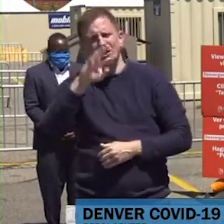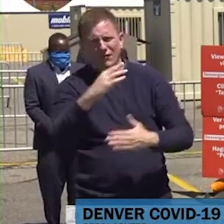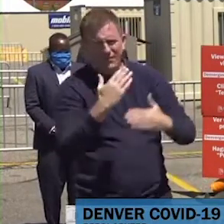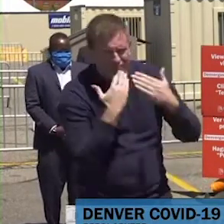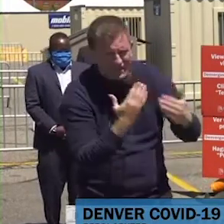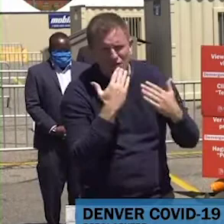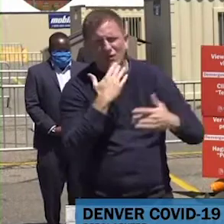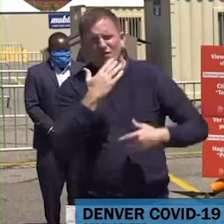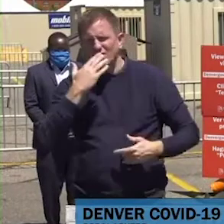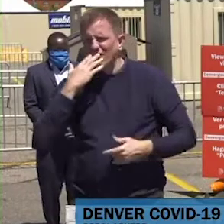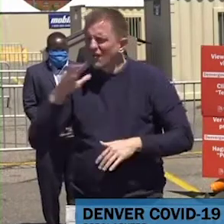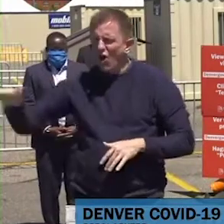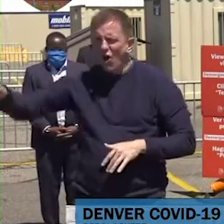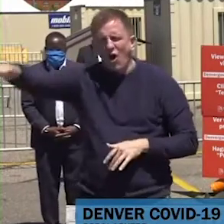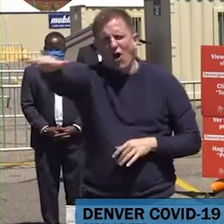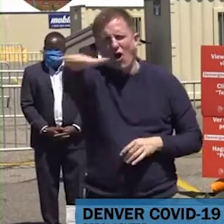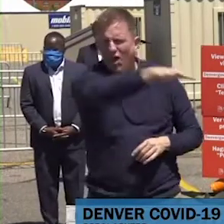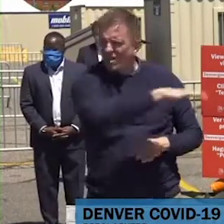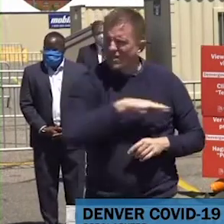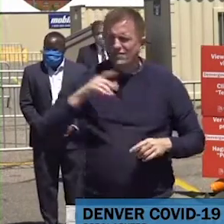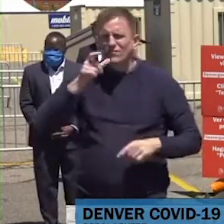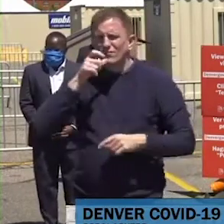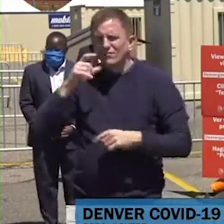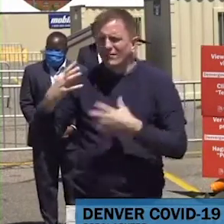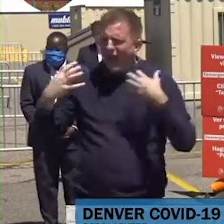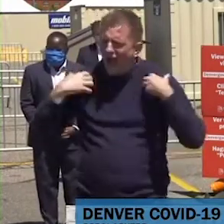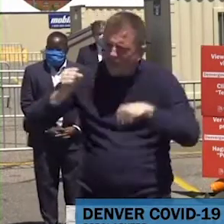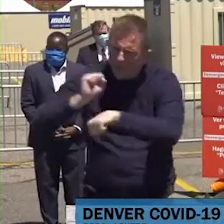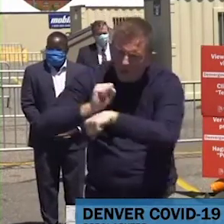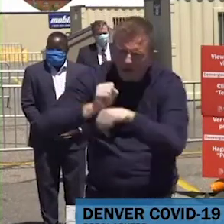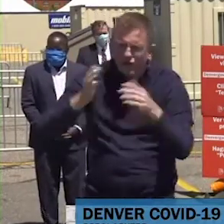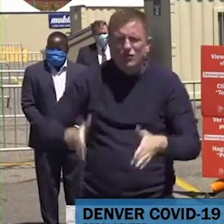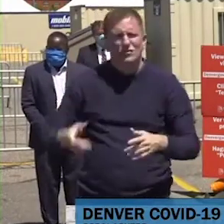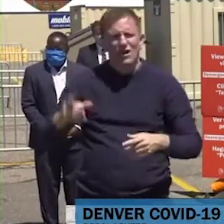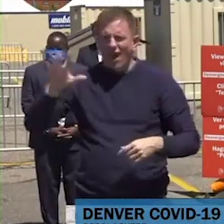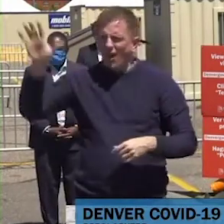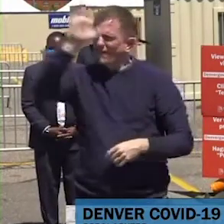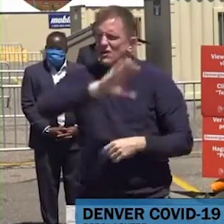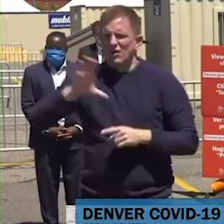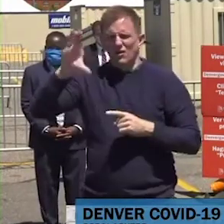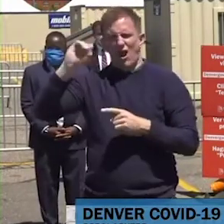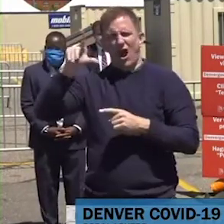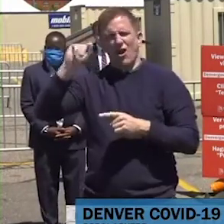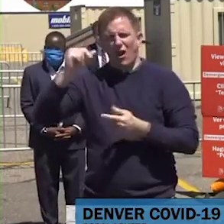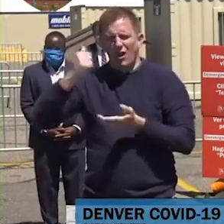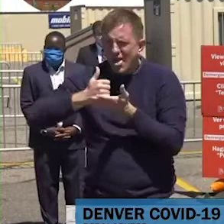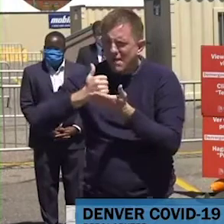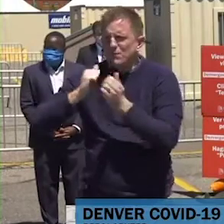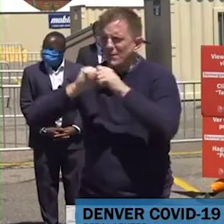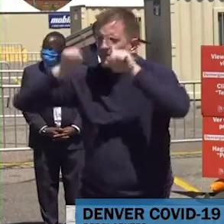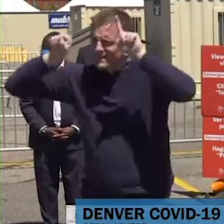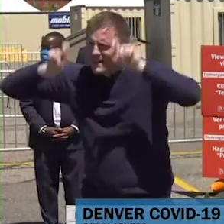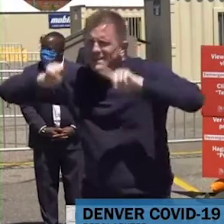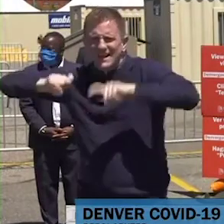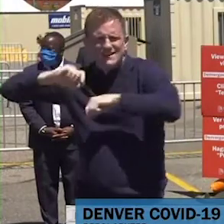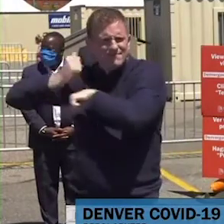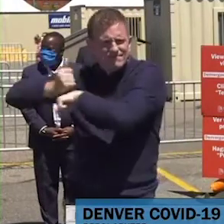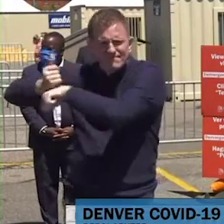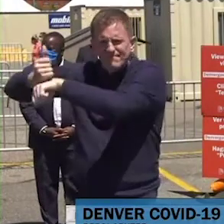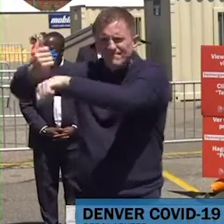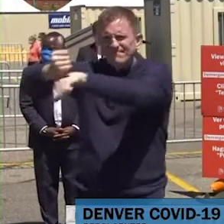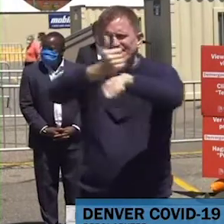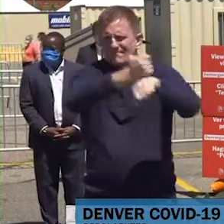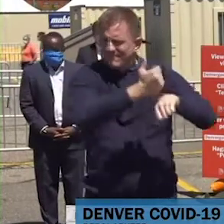ayudarnos a lograr que las pruebas sean una realidad, para asegurarnos de en verdad poder aislar y poner bajo cuarentena y